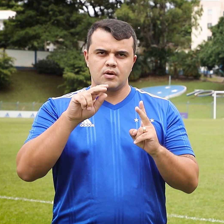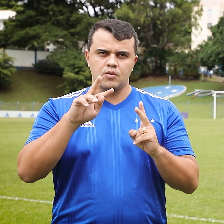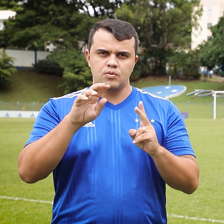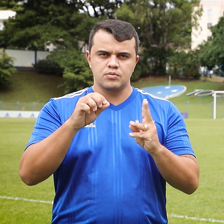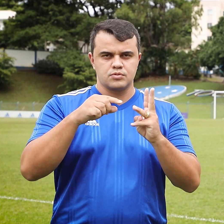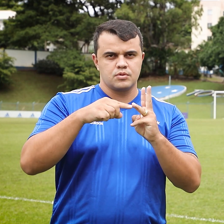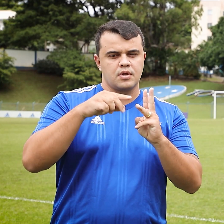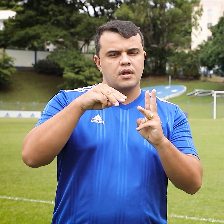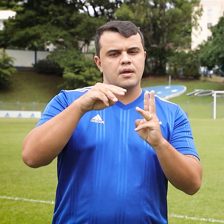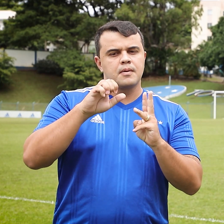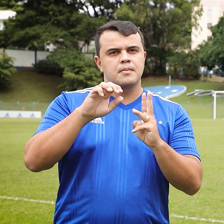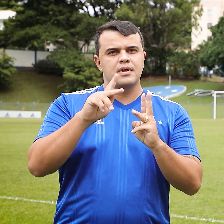Matheus Barbosa,